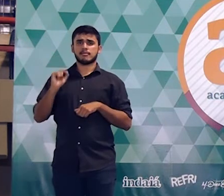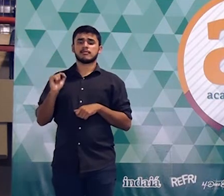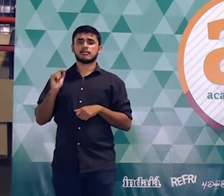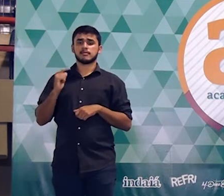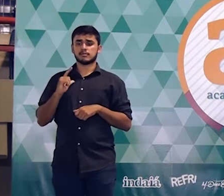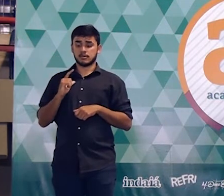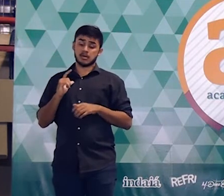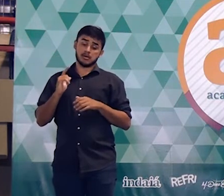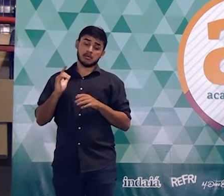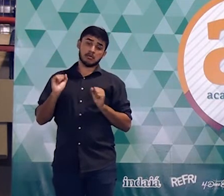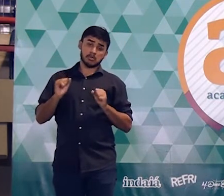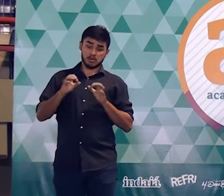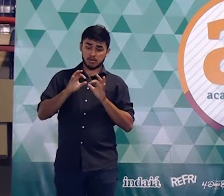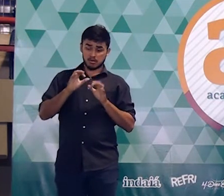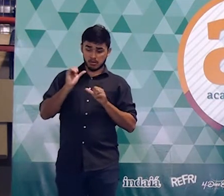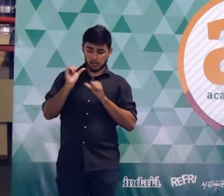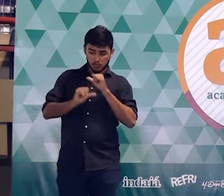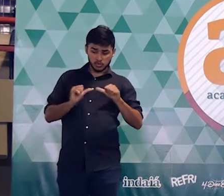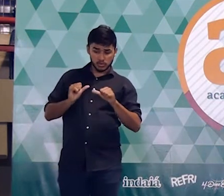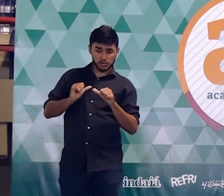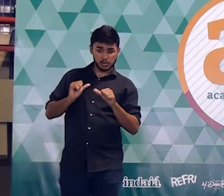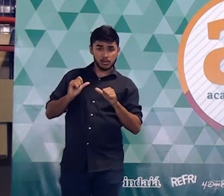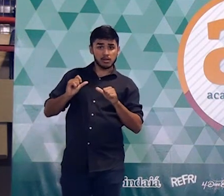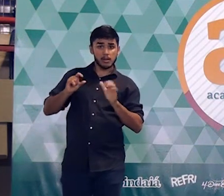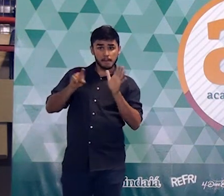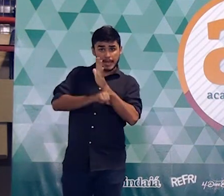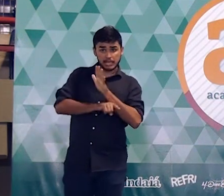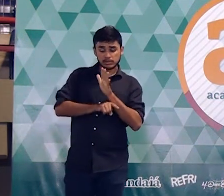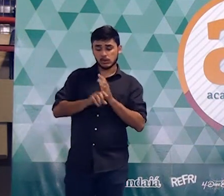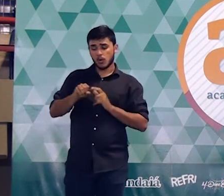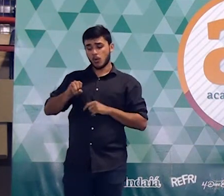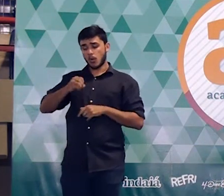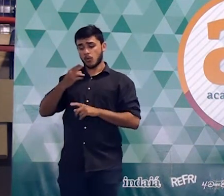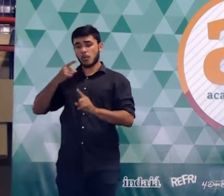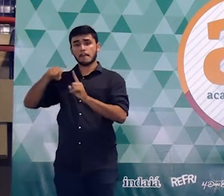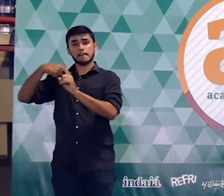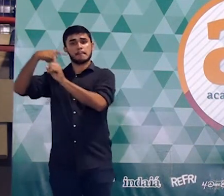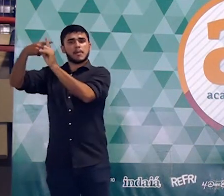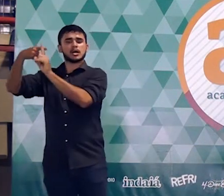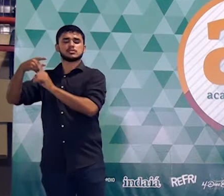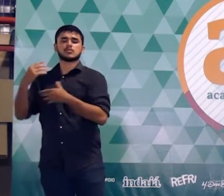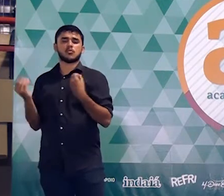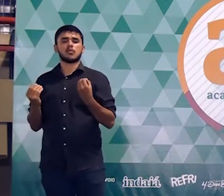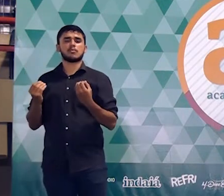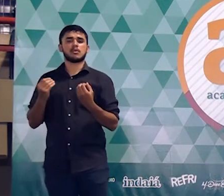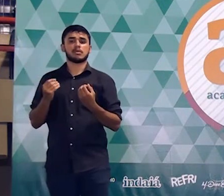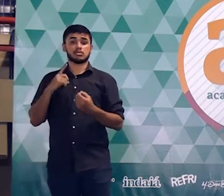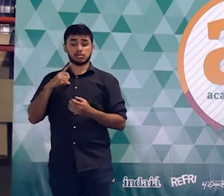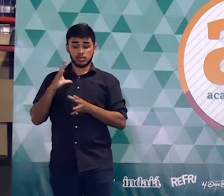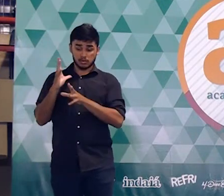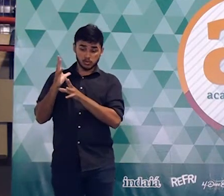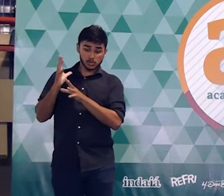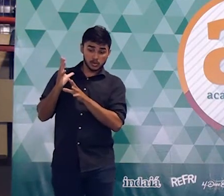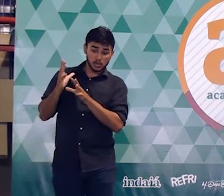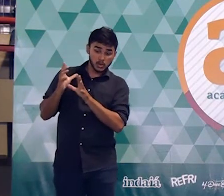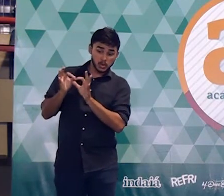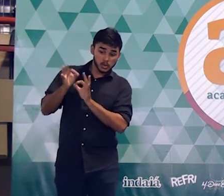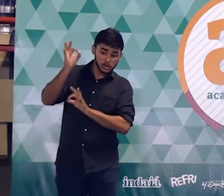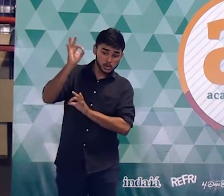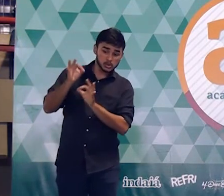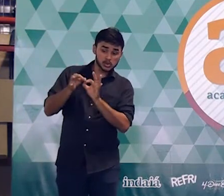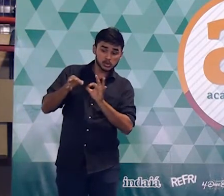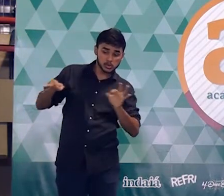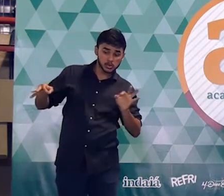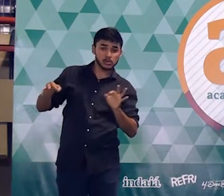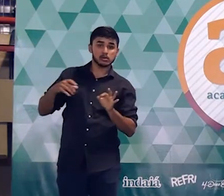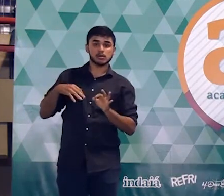alterado para mais e pode ter alterado para menos. O que a gente precisa saber responder a isso? Será que com essa mudança, a gente fez com